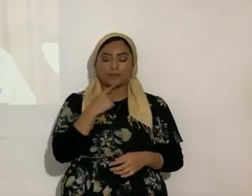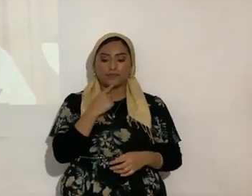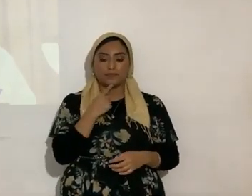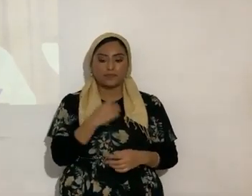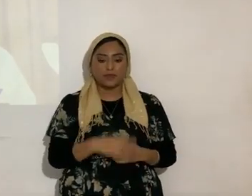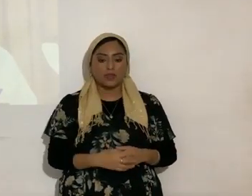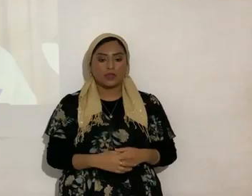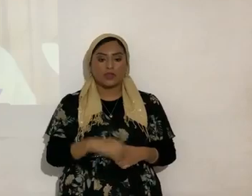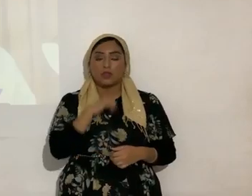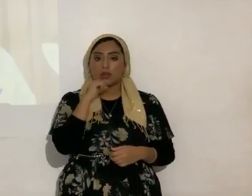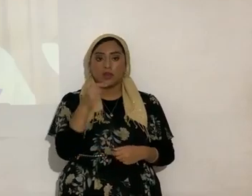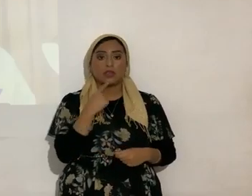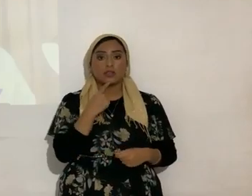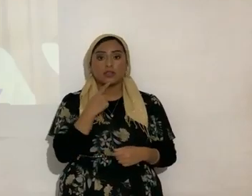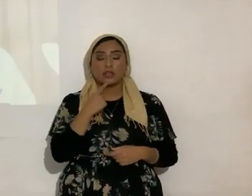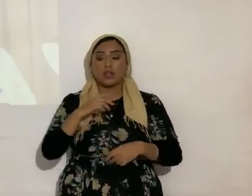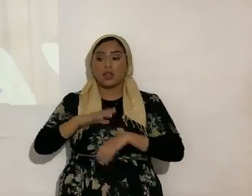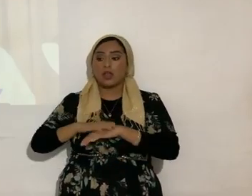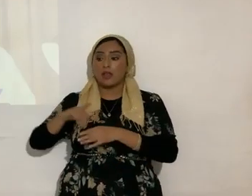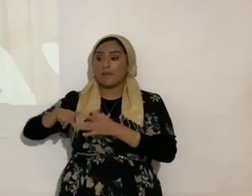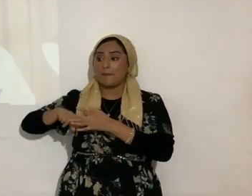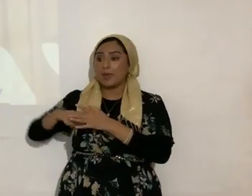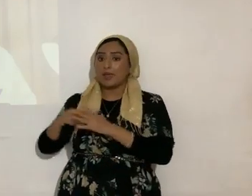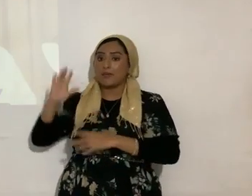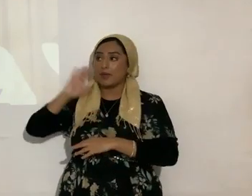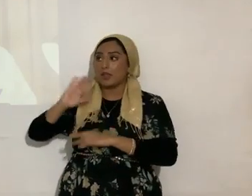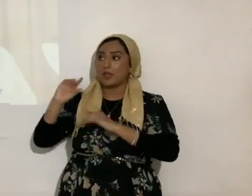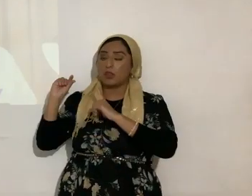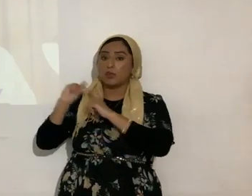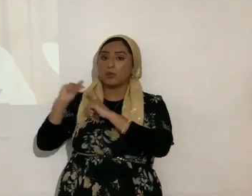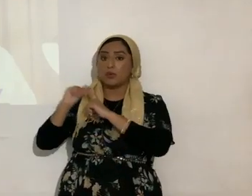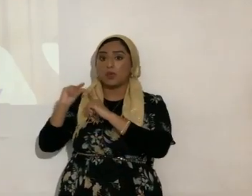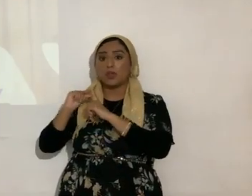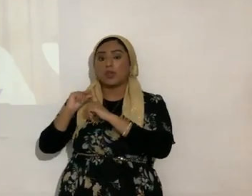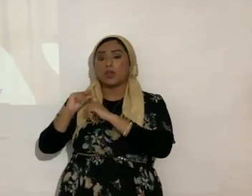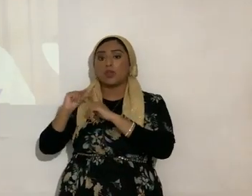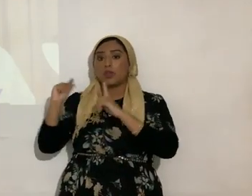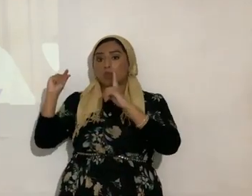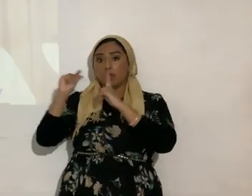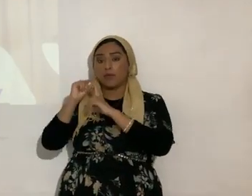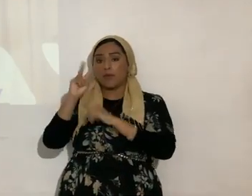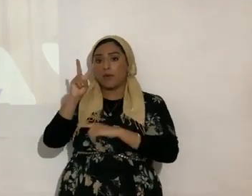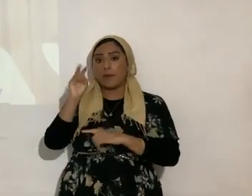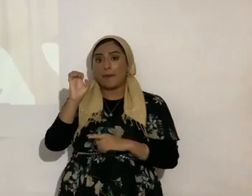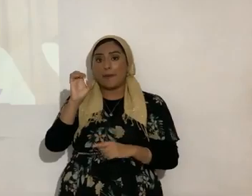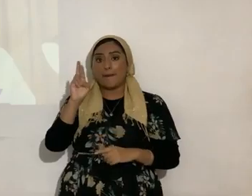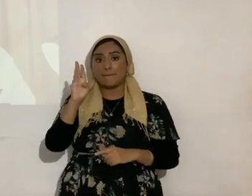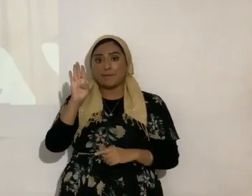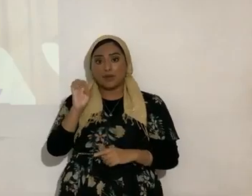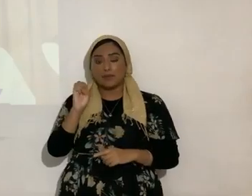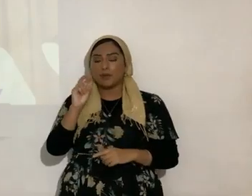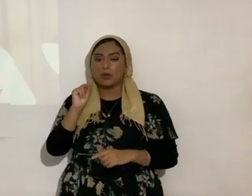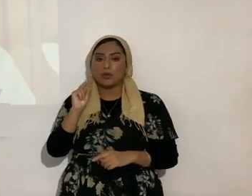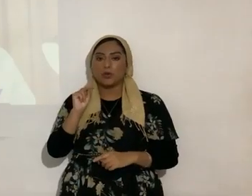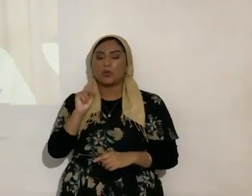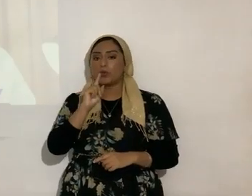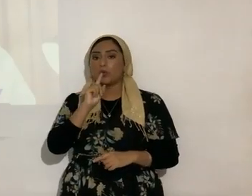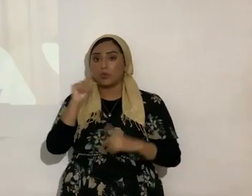no dice en el principio era la palabra. La palabra verbo no es la correcta. Es la palabra de Yahweh. Hecha